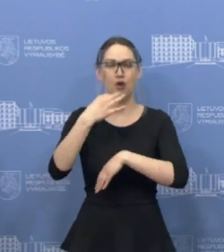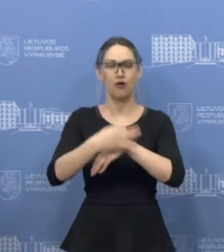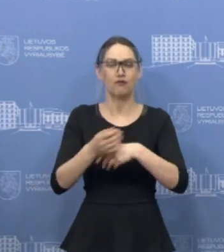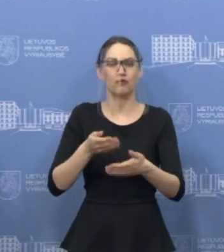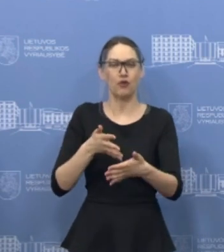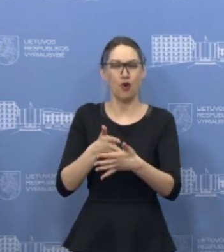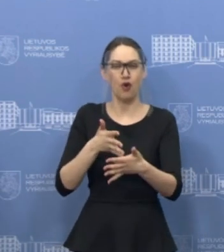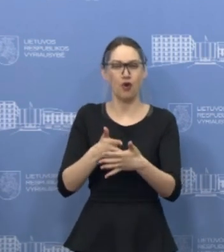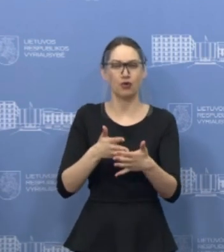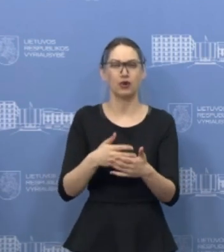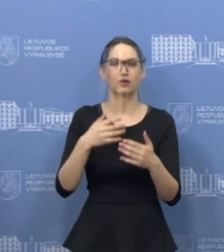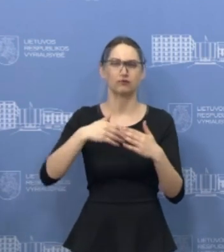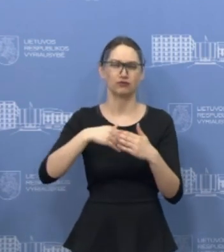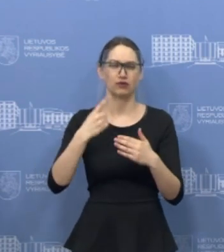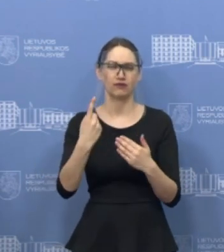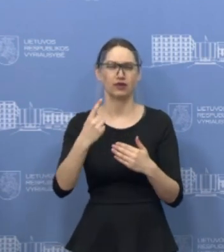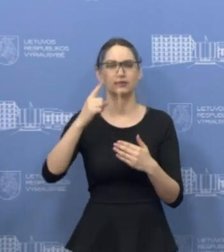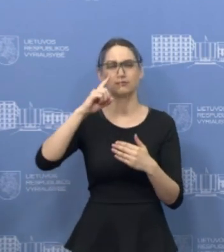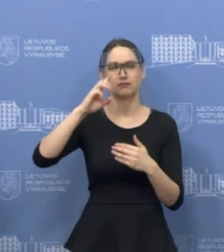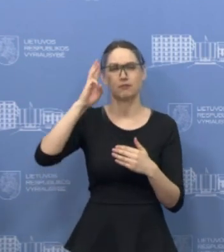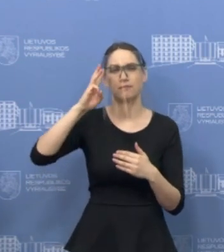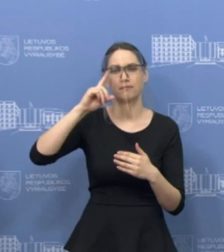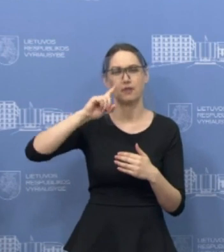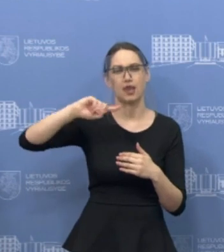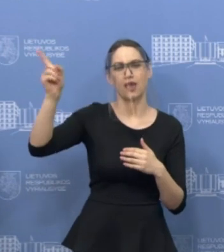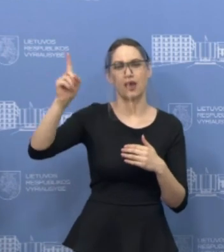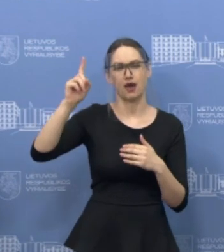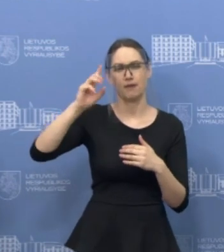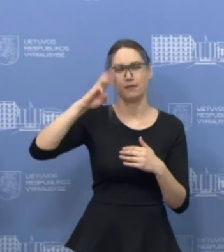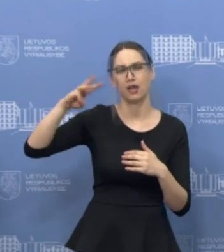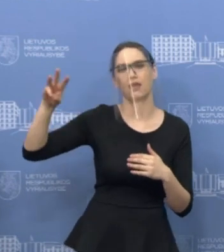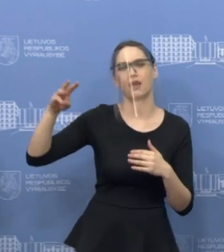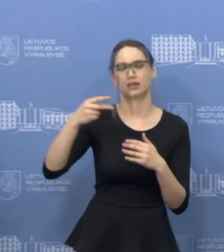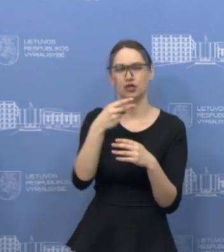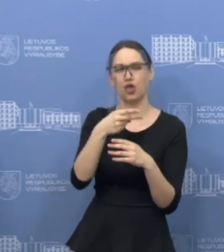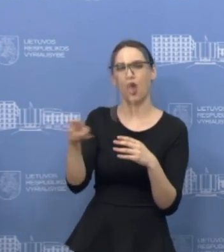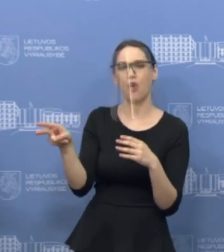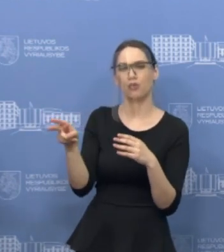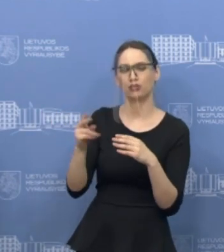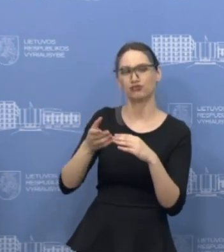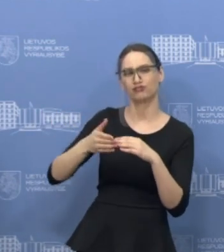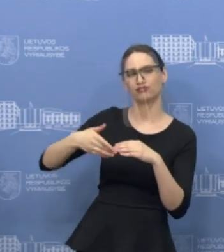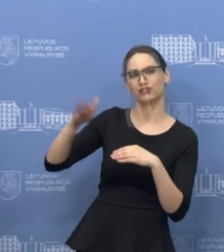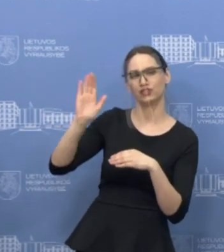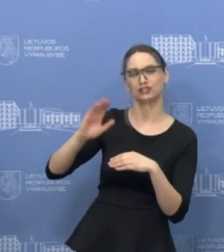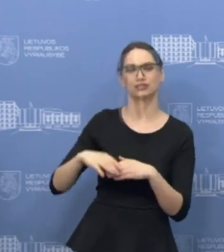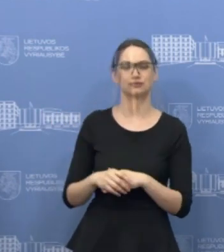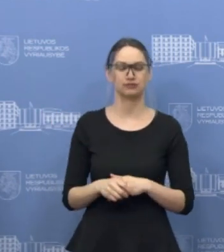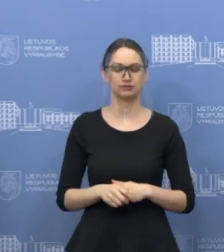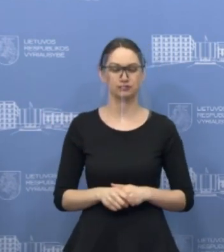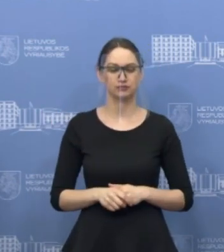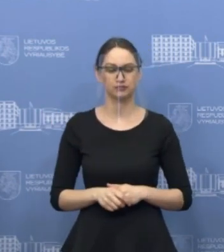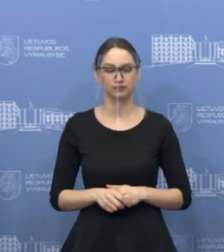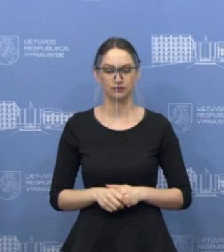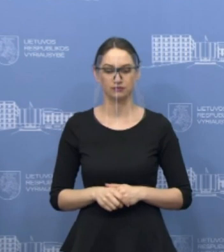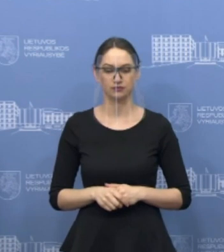jisai yra didesnis nei vienas miliardas eurų. Ir pirmą žinutę, kurią norėčiau